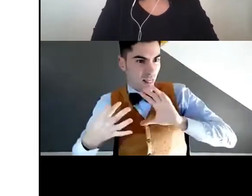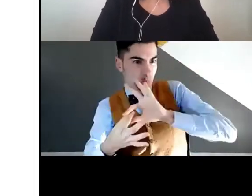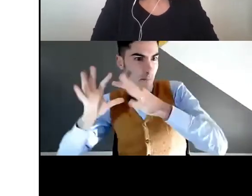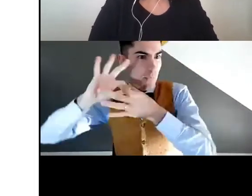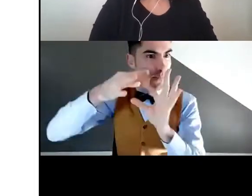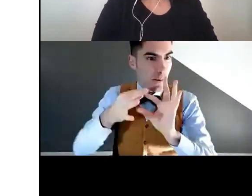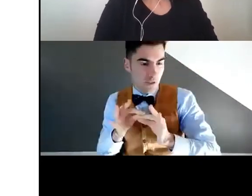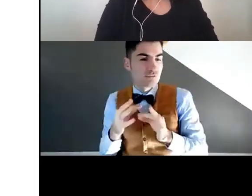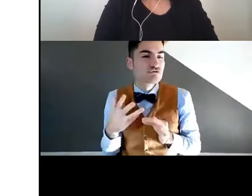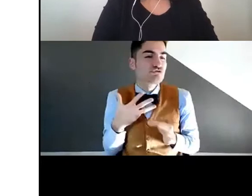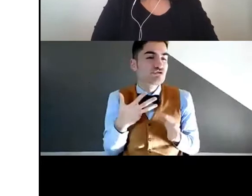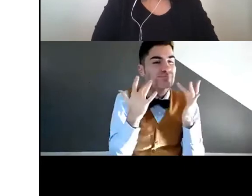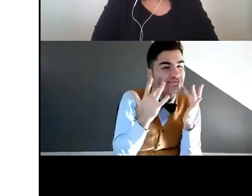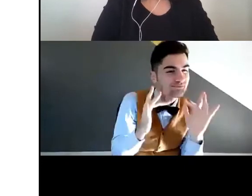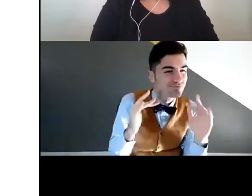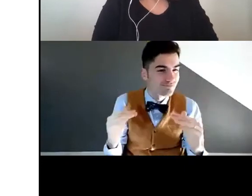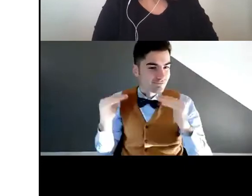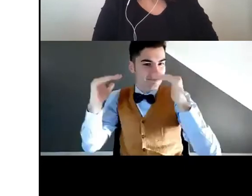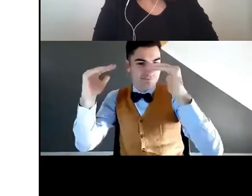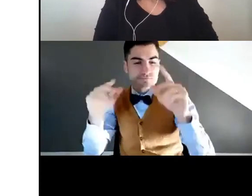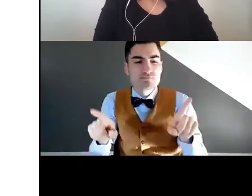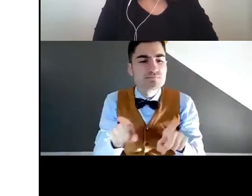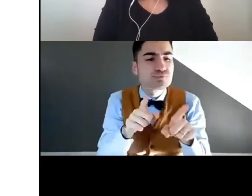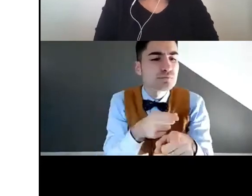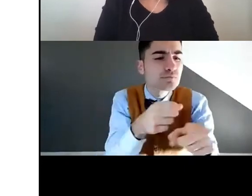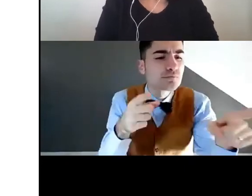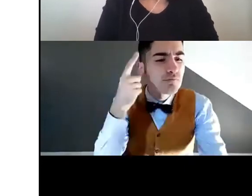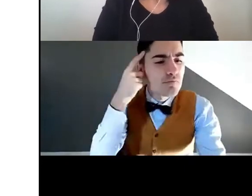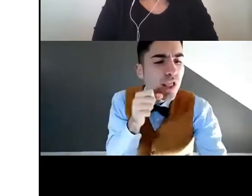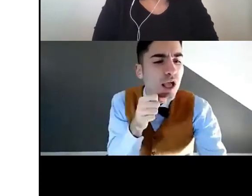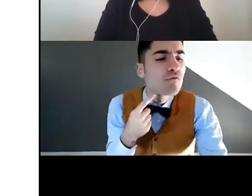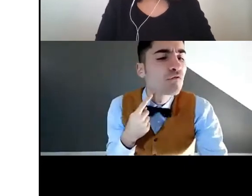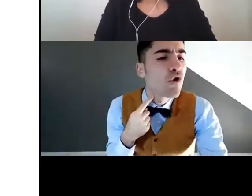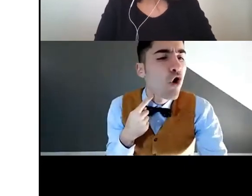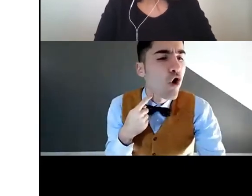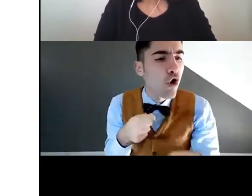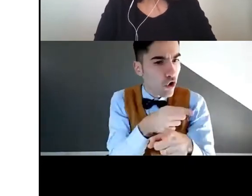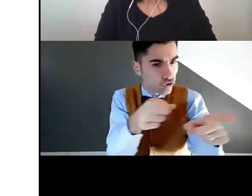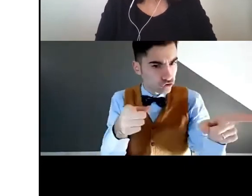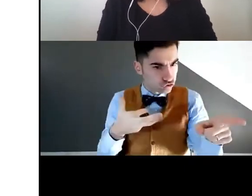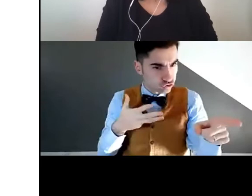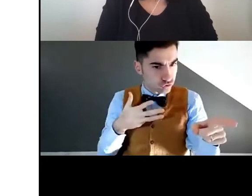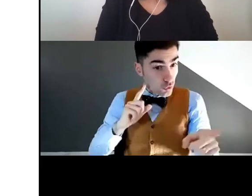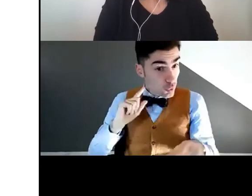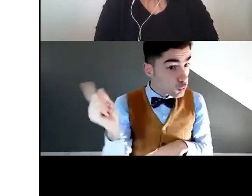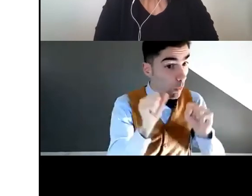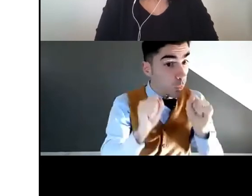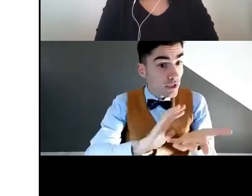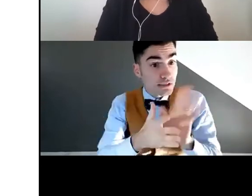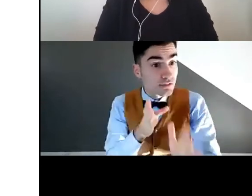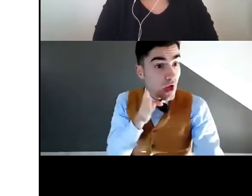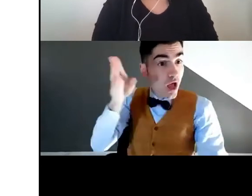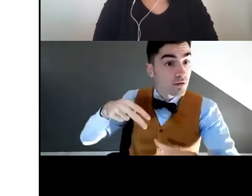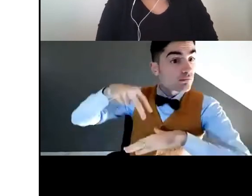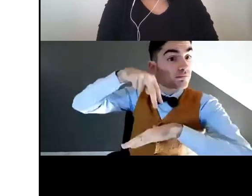performance un po' più ricche, chi un po' più semplici, ma ognuno di noi può farlo. Però è